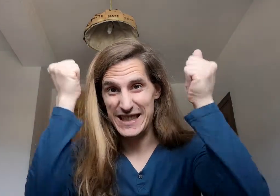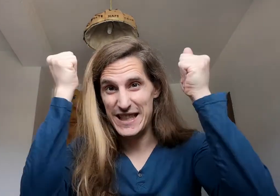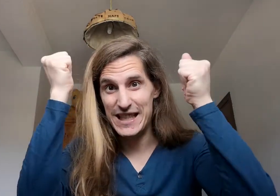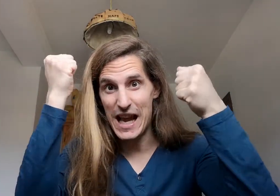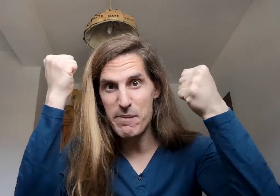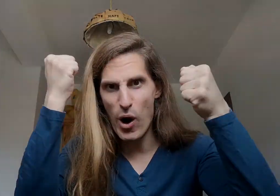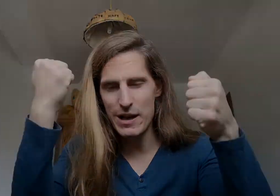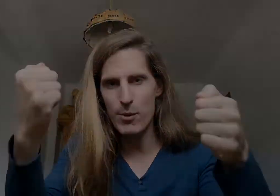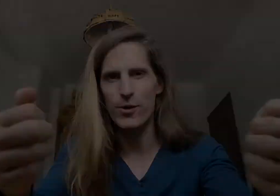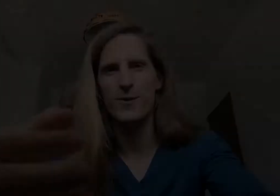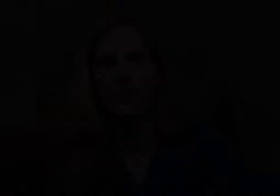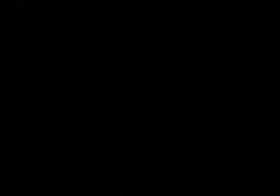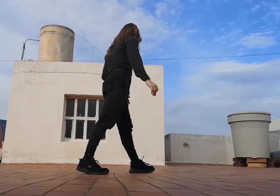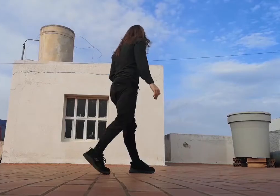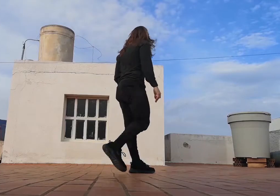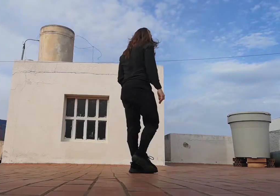Ánimo, ánimo Donde